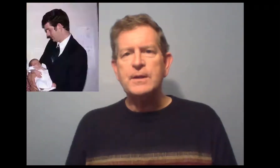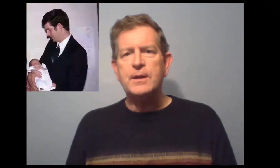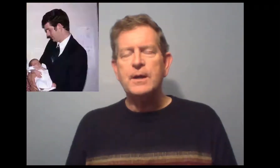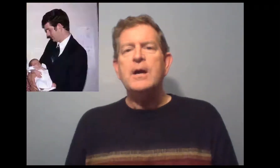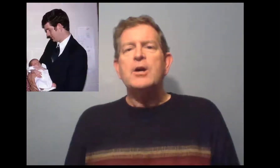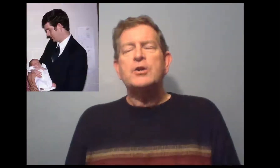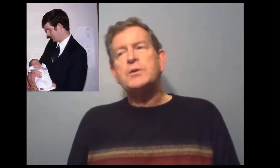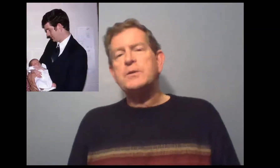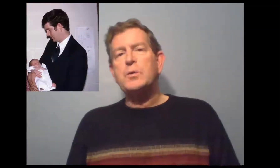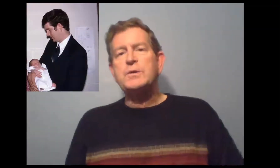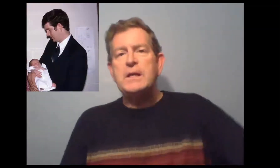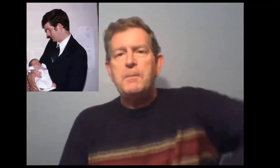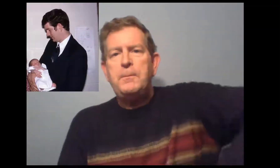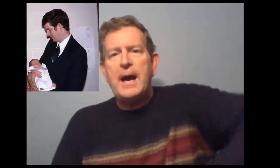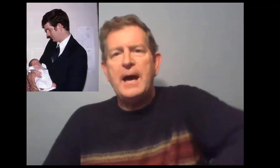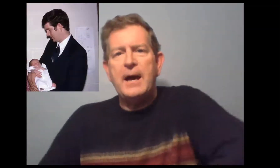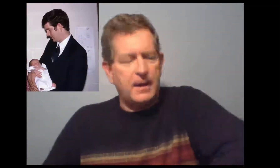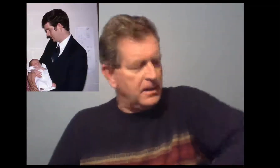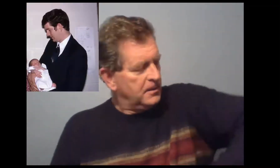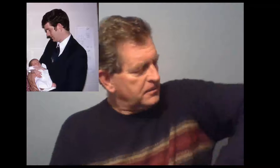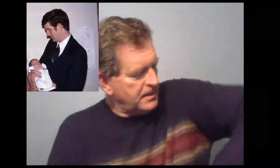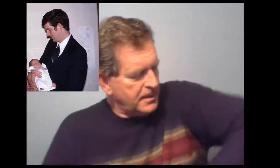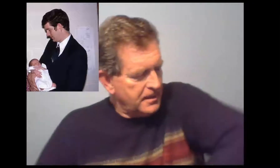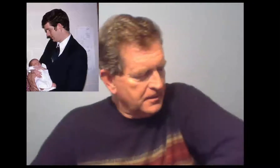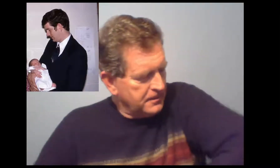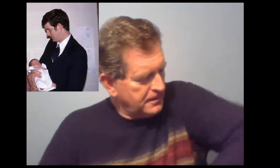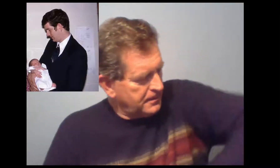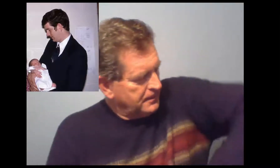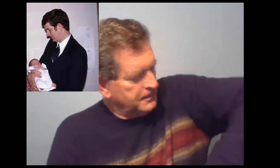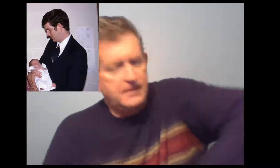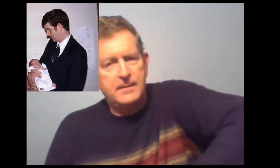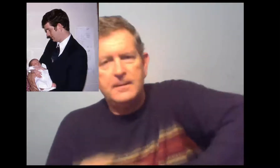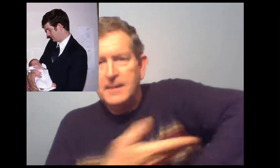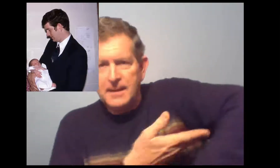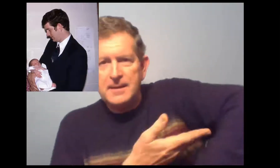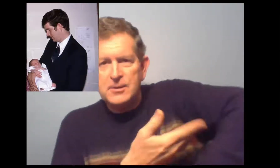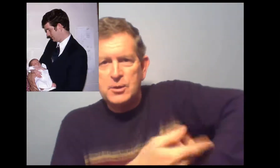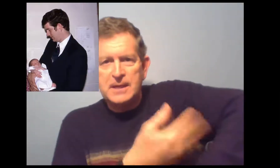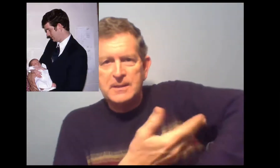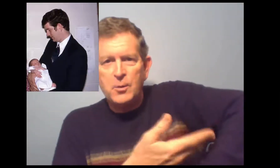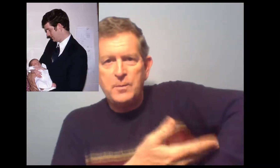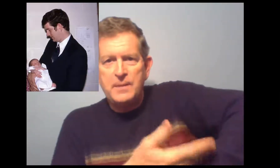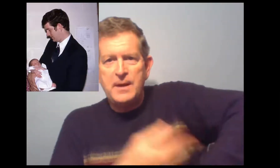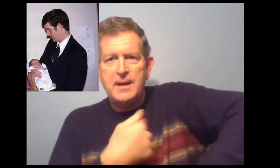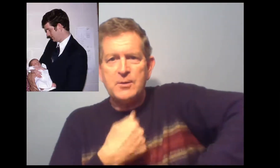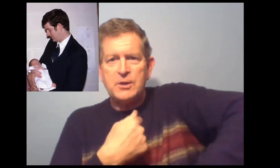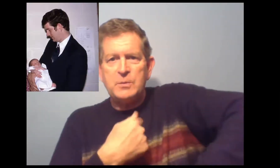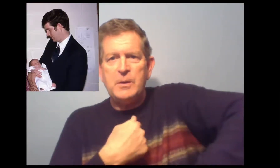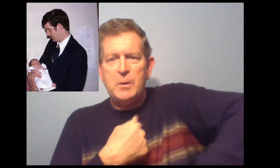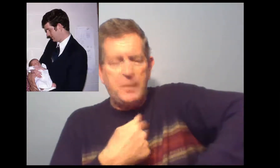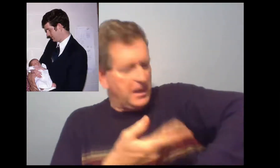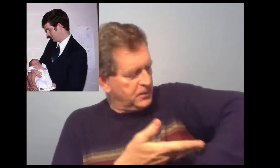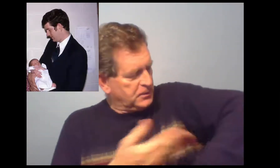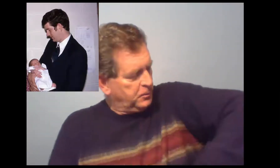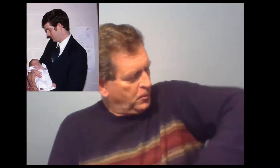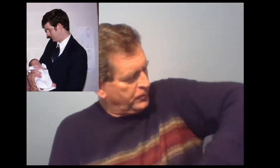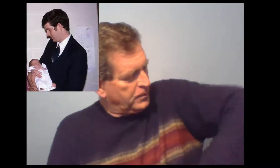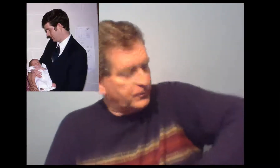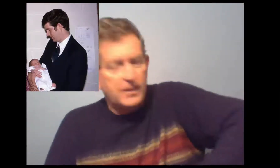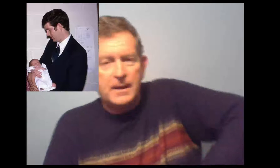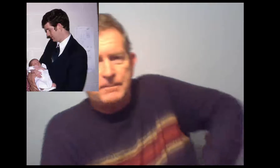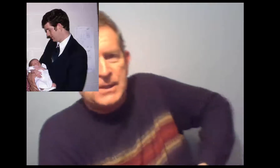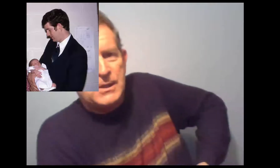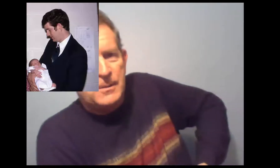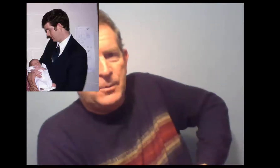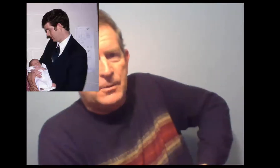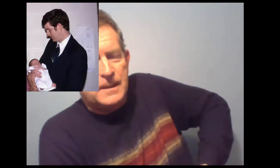professeur. Je suis aussi père. Ouais, ouais, ouais. Ça, c'est mon bébé. Je suis le père de ce pauvre